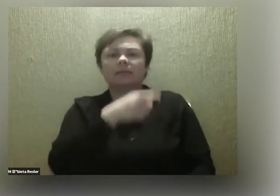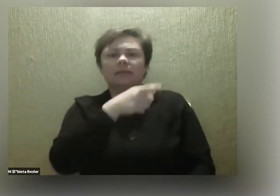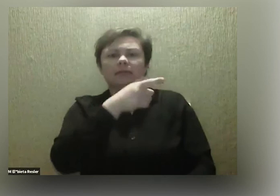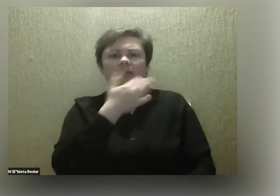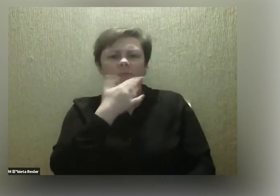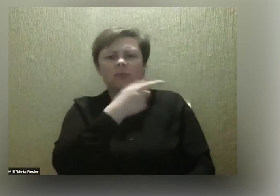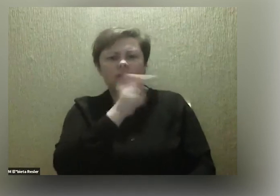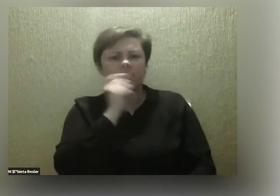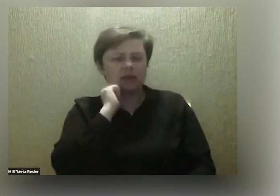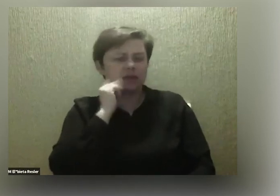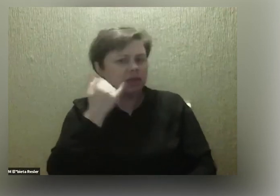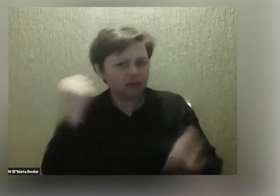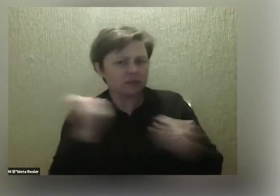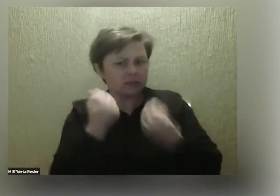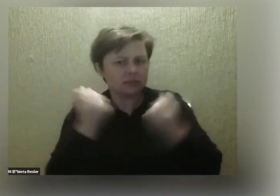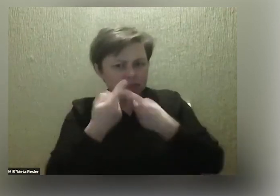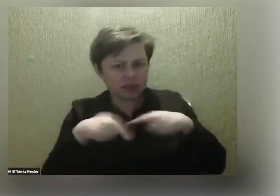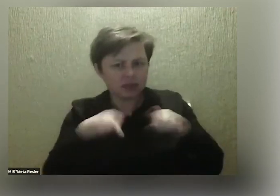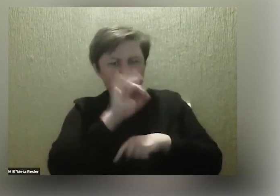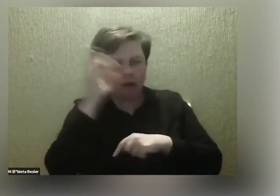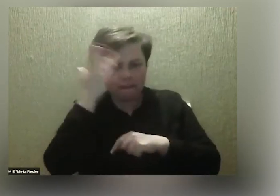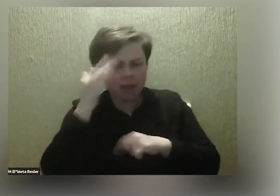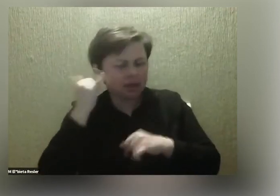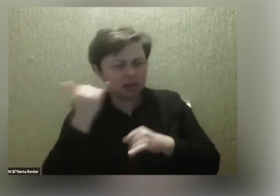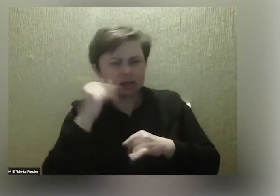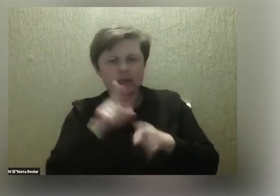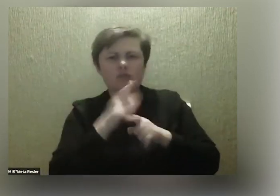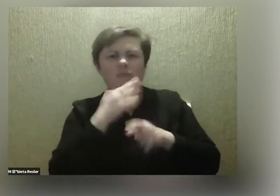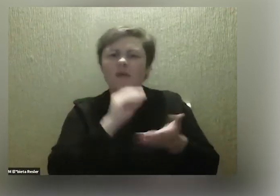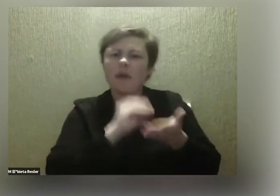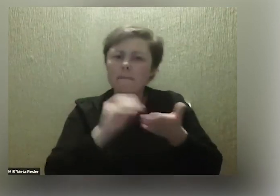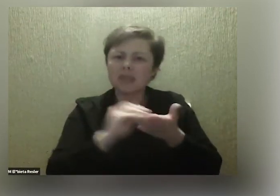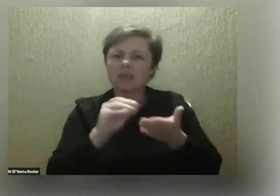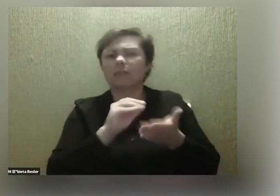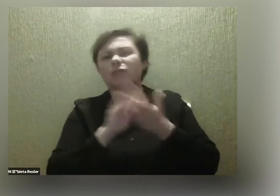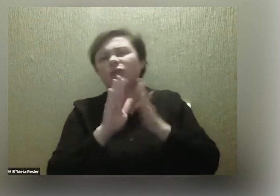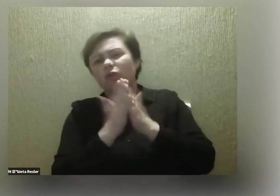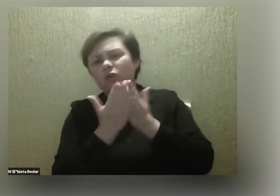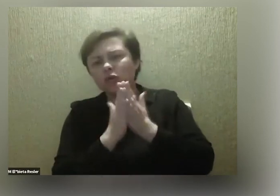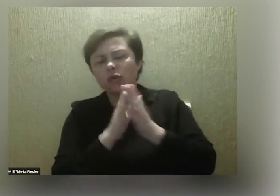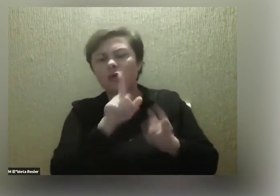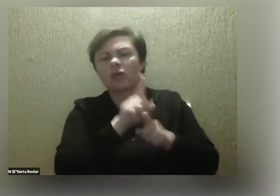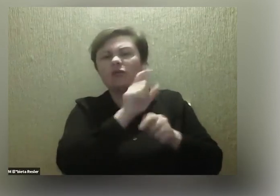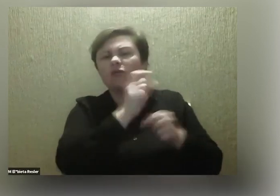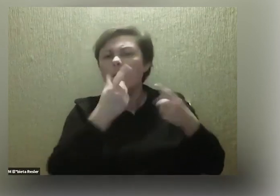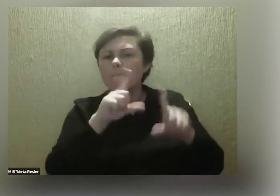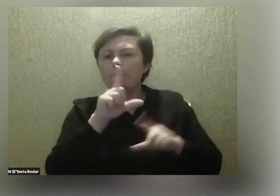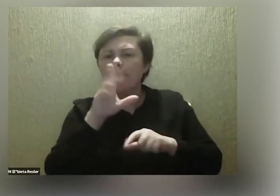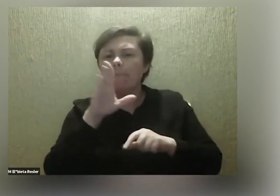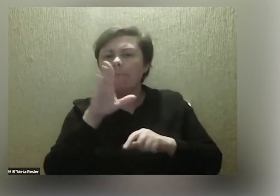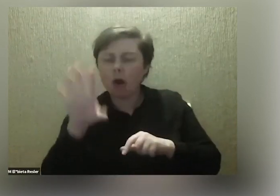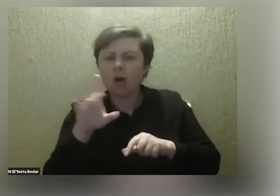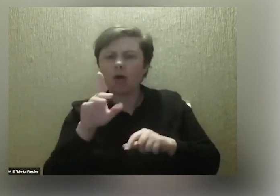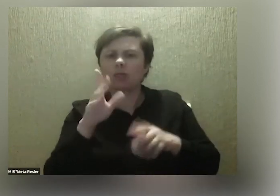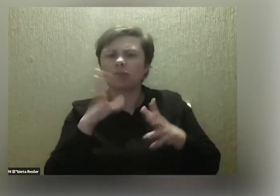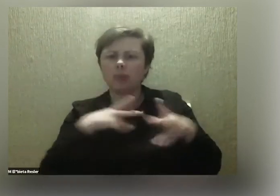i zrealizujesz to marzenie. Wspominałaś o pisaniu, pisaniu książki. Ten blog, o którym mówiłam, się